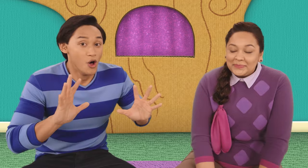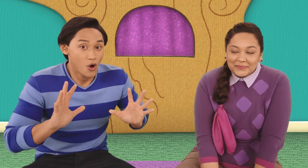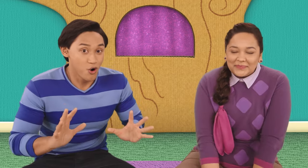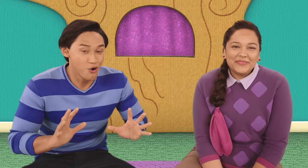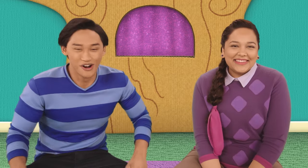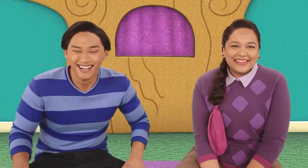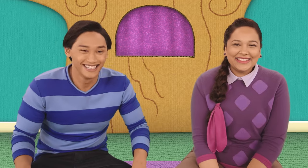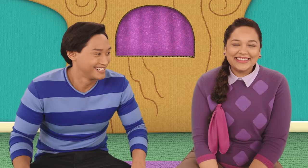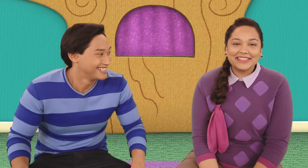¡Oh!